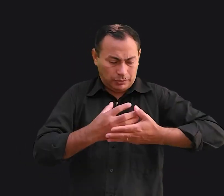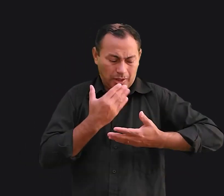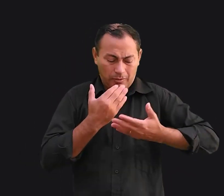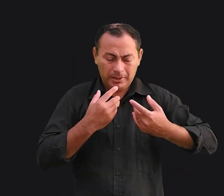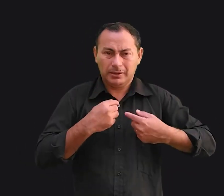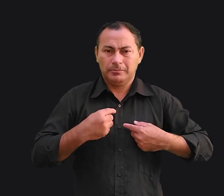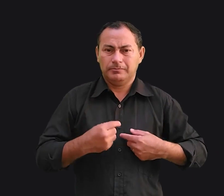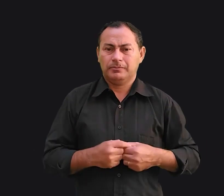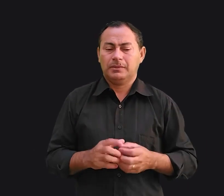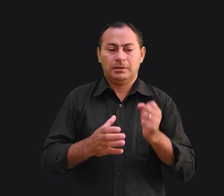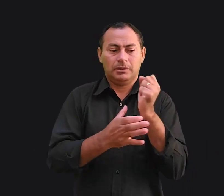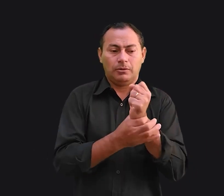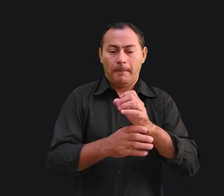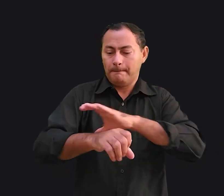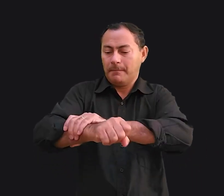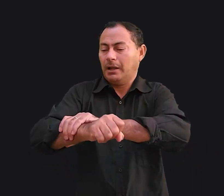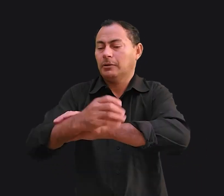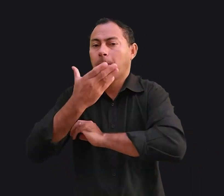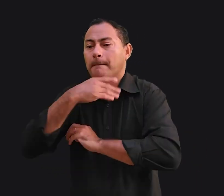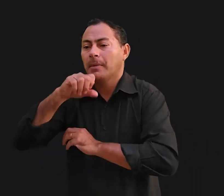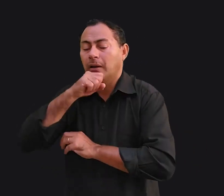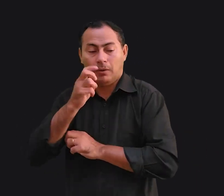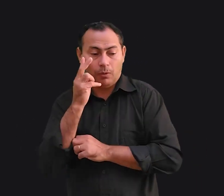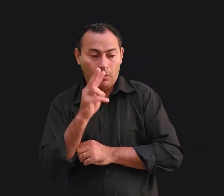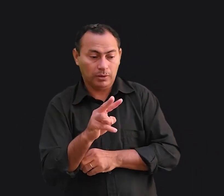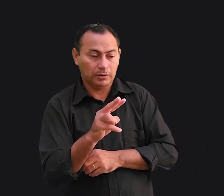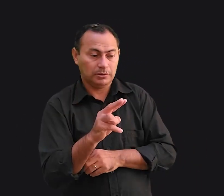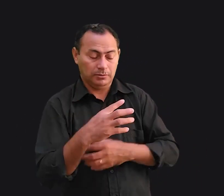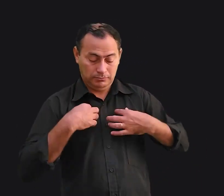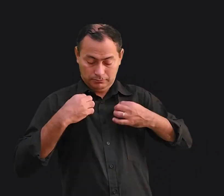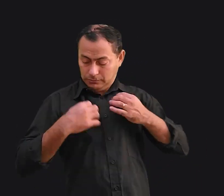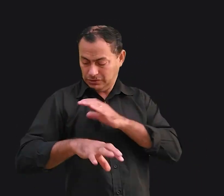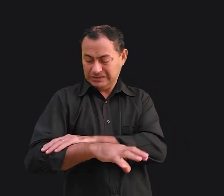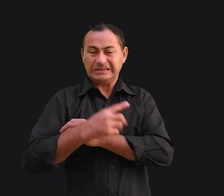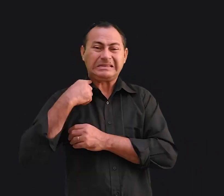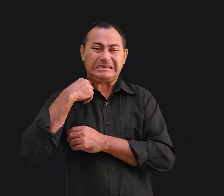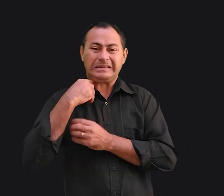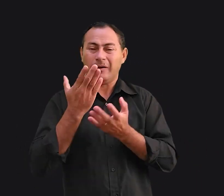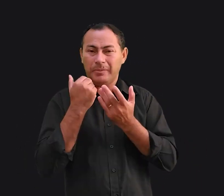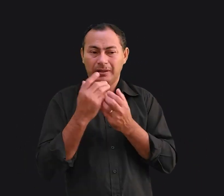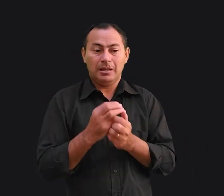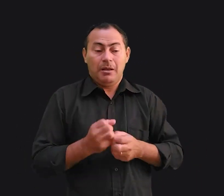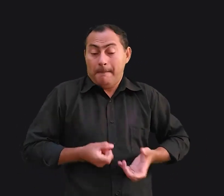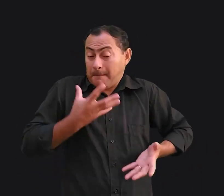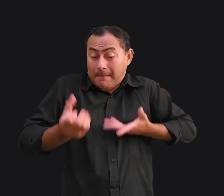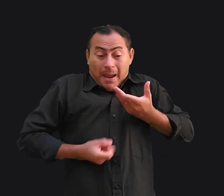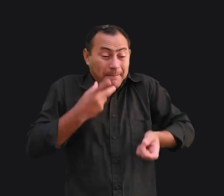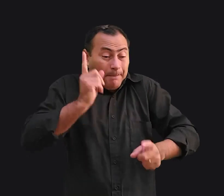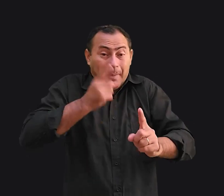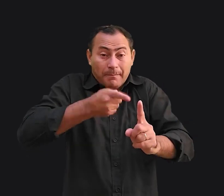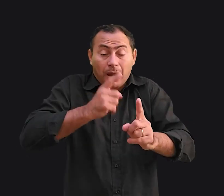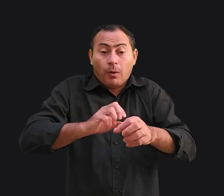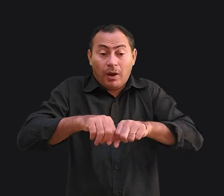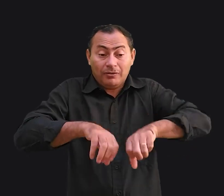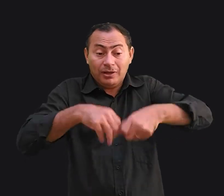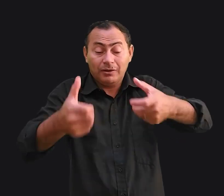comida segurou o braço do pai. Ele olhou para o seu terno todo sujo de comida e explodiu. Quase virou a mesa.